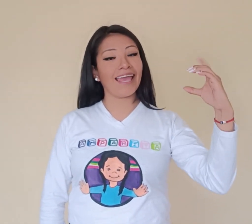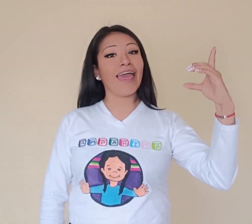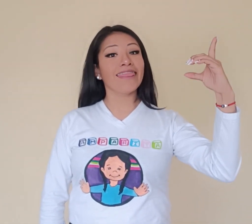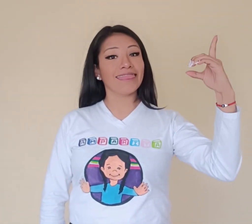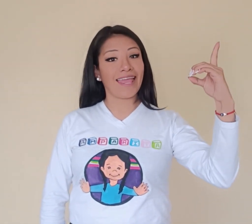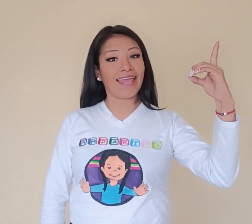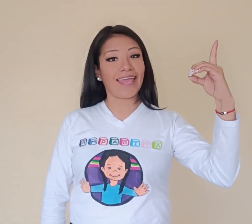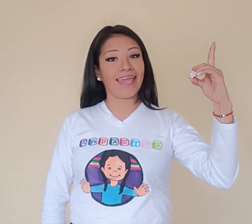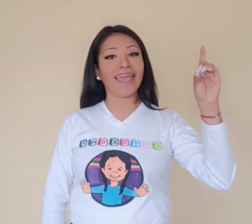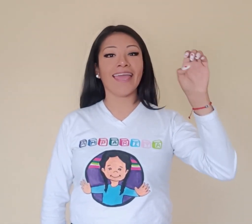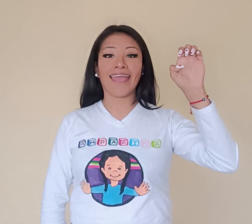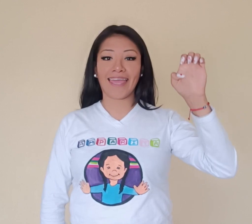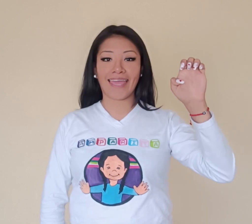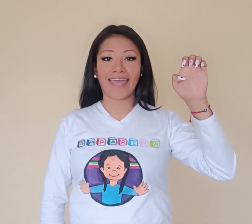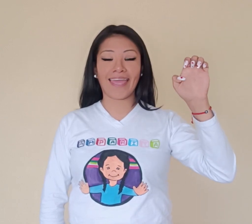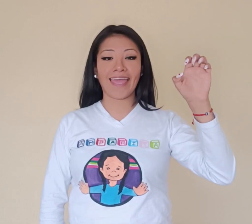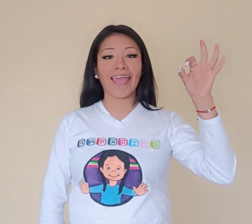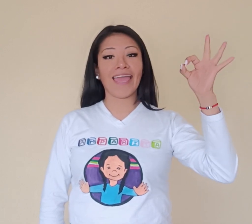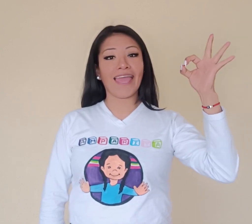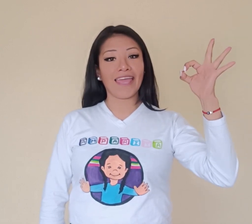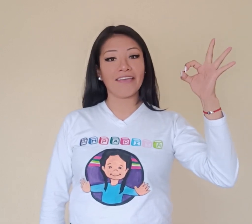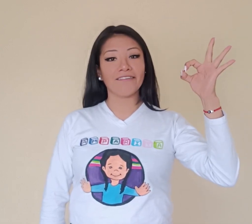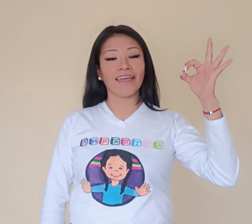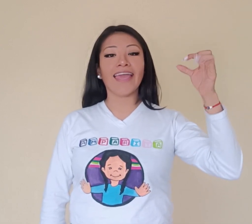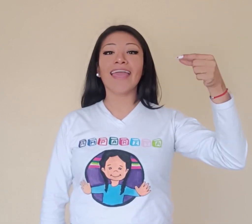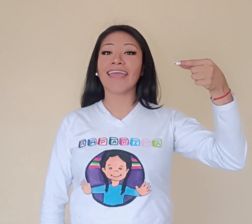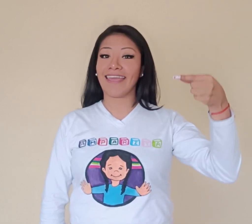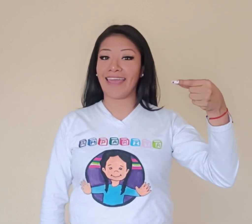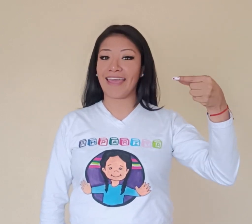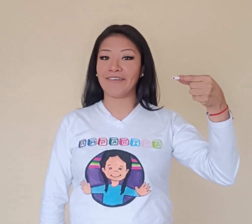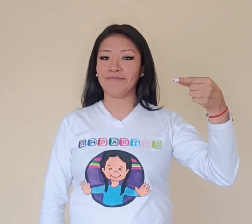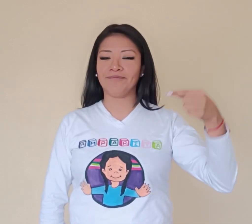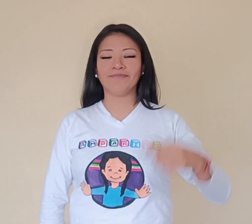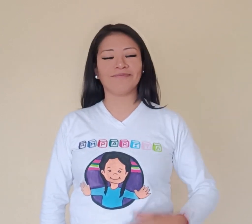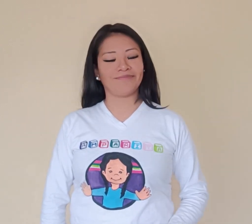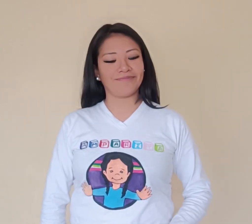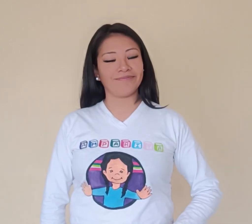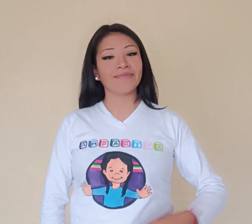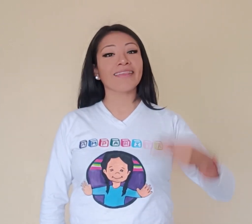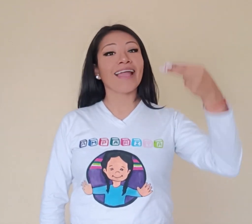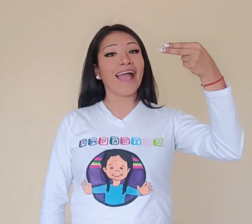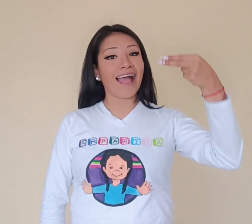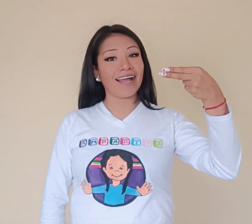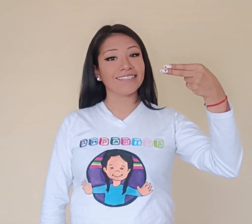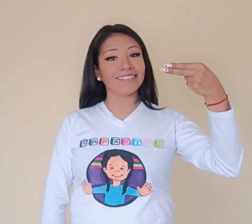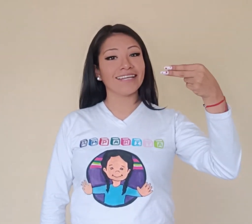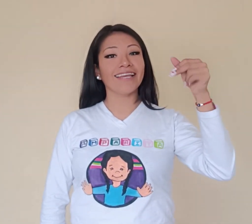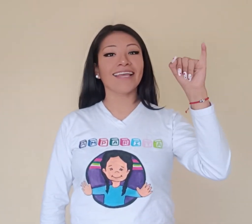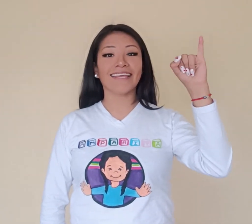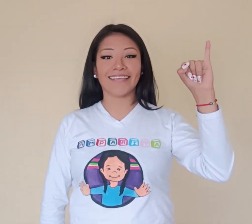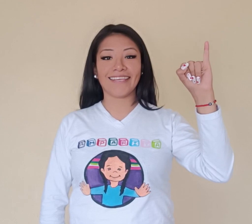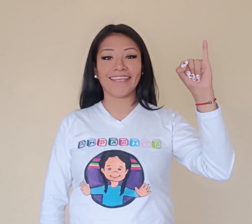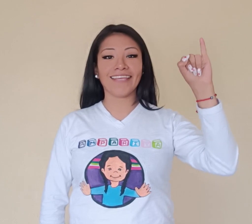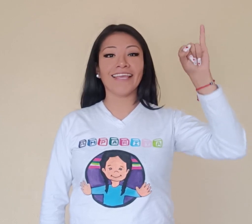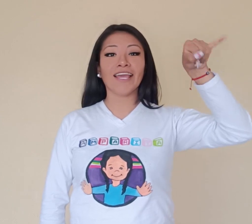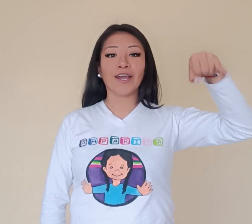D, E, F, G, H, I, J,